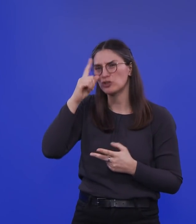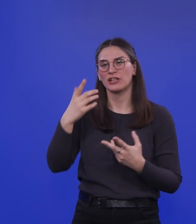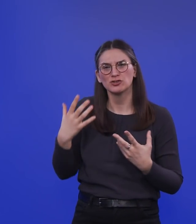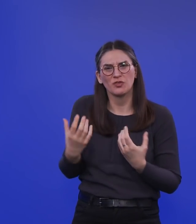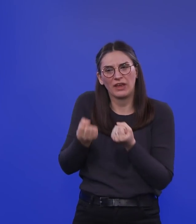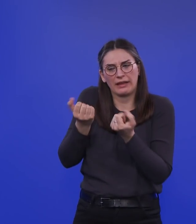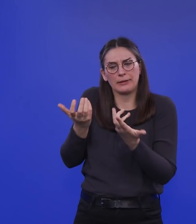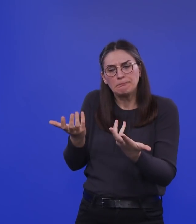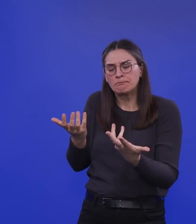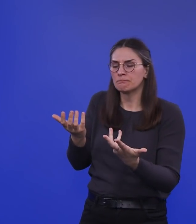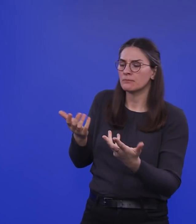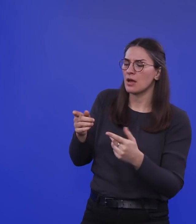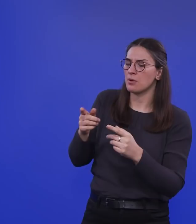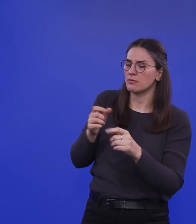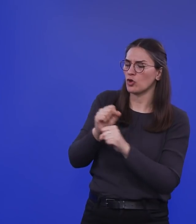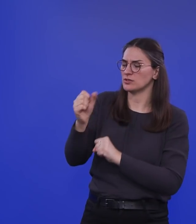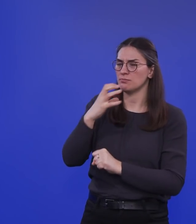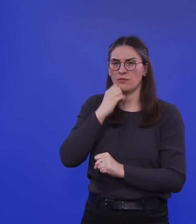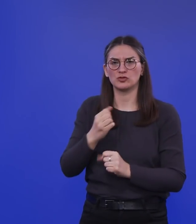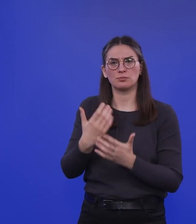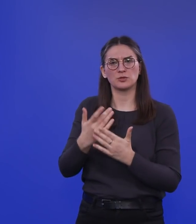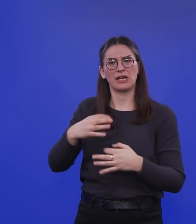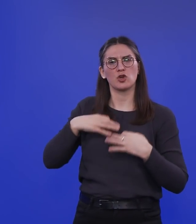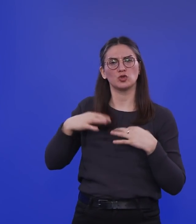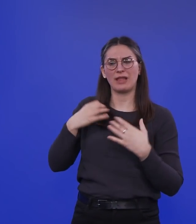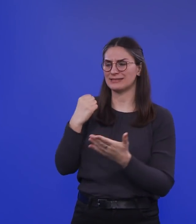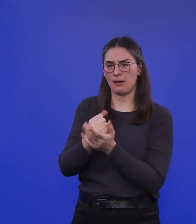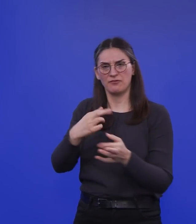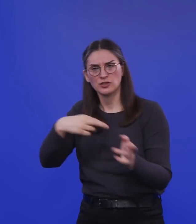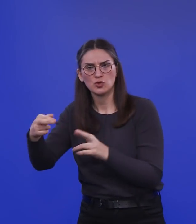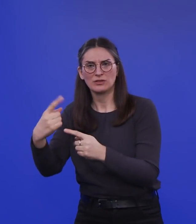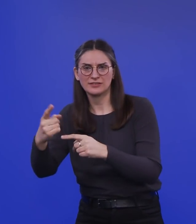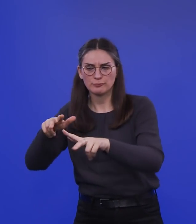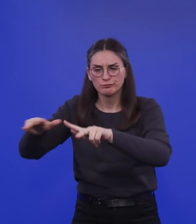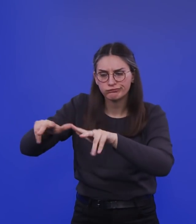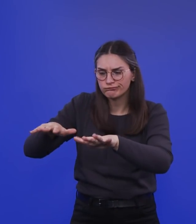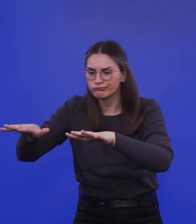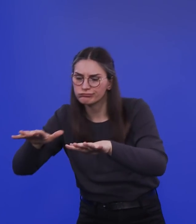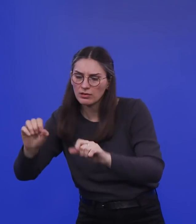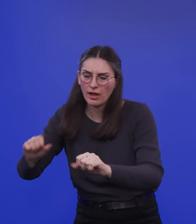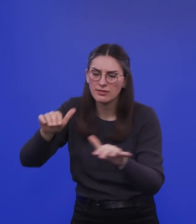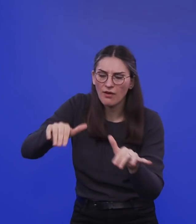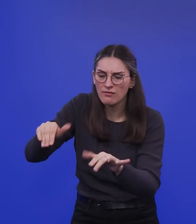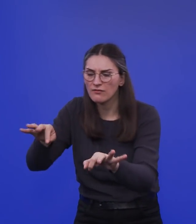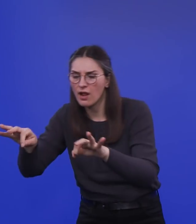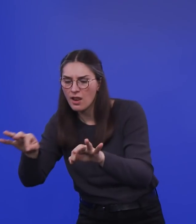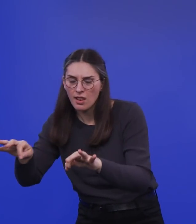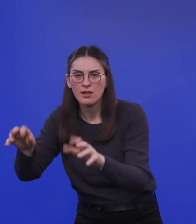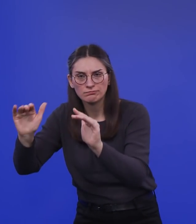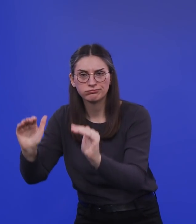wir wollen immerhin so tief gehen, dass wir das den Gesundheitsämtern wieder alles in die Hände legen können und die das dann auch tief halten. Das halte ich für